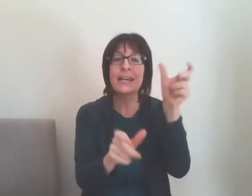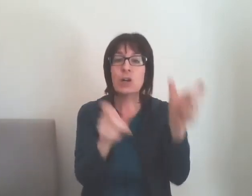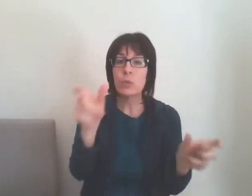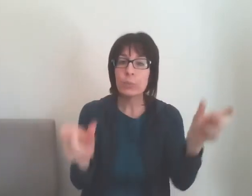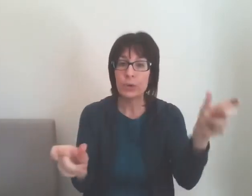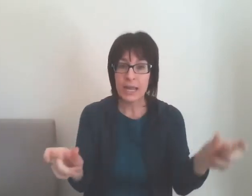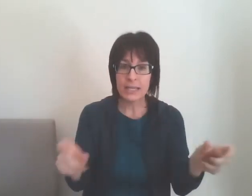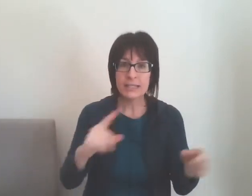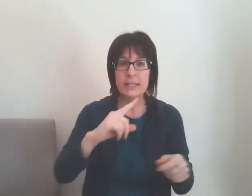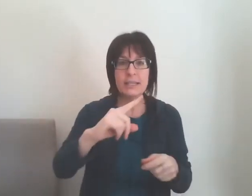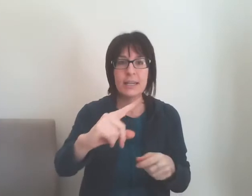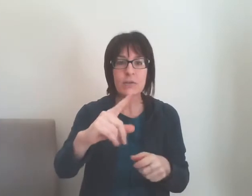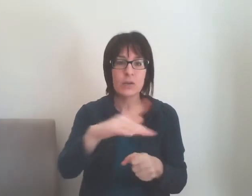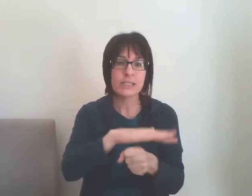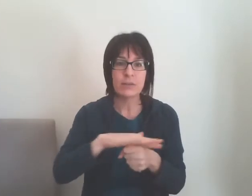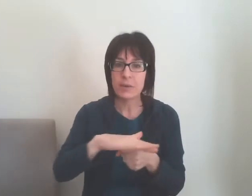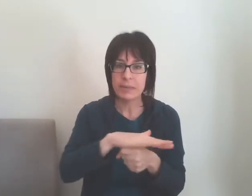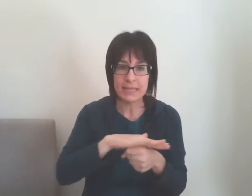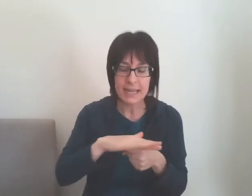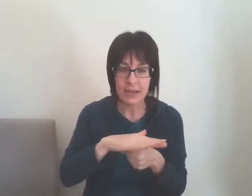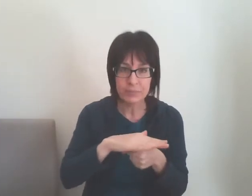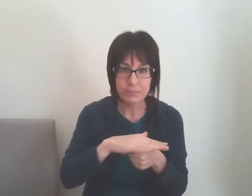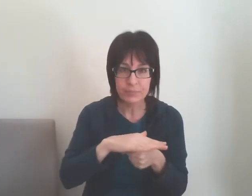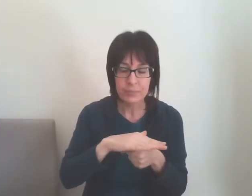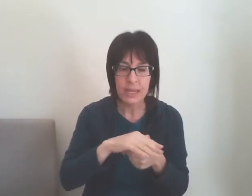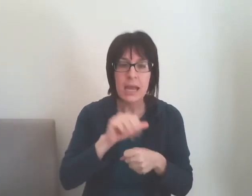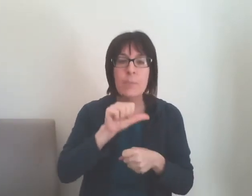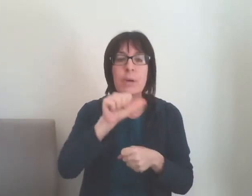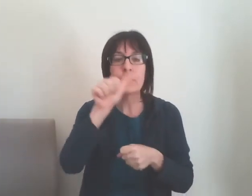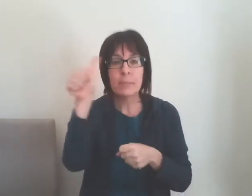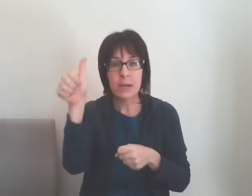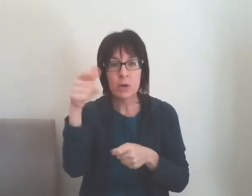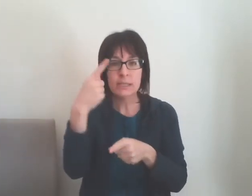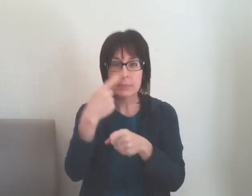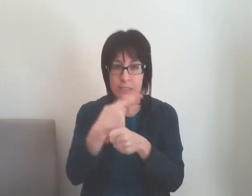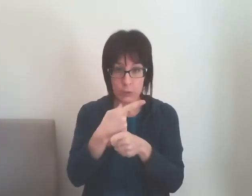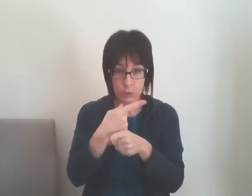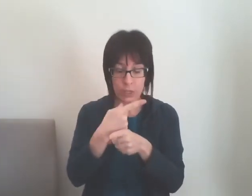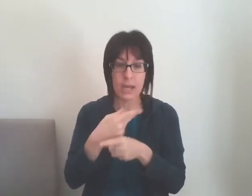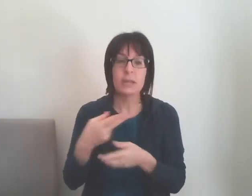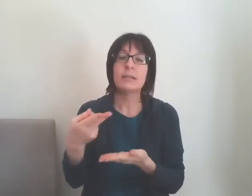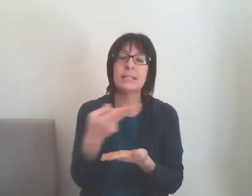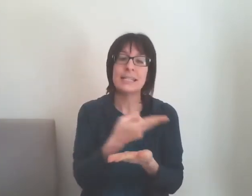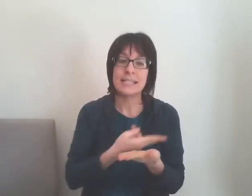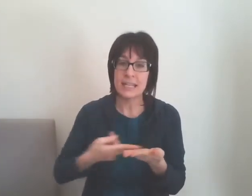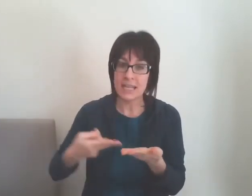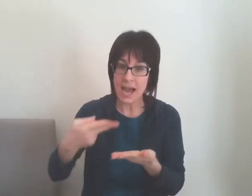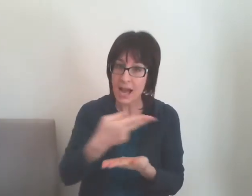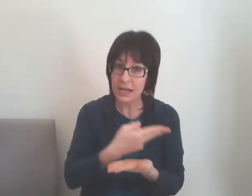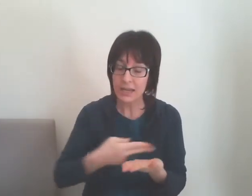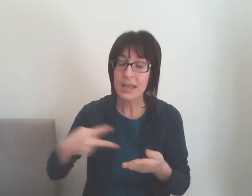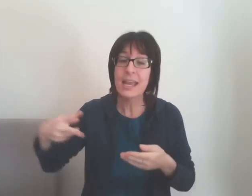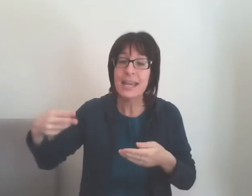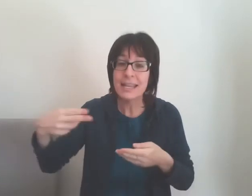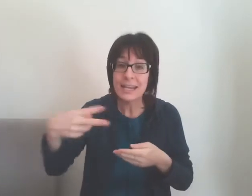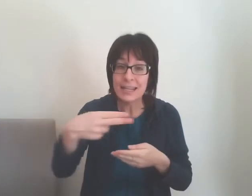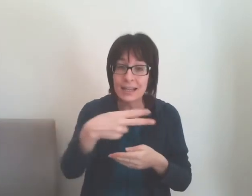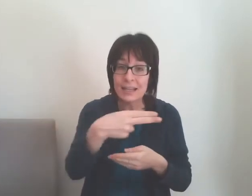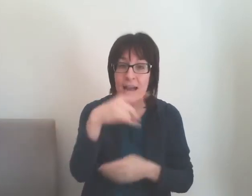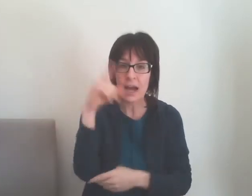componenti della vostra famiglia. Per prima cosa bisogna disegnare e ritagliare